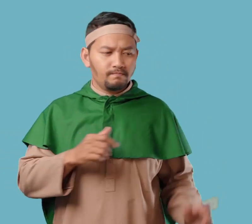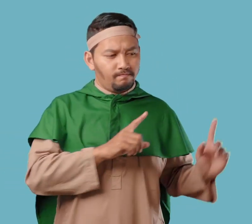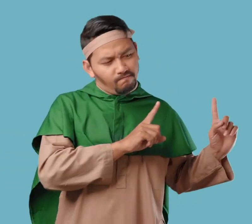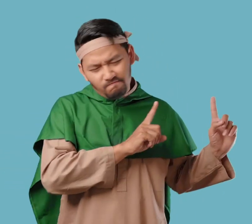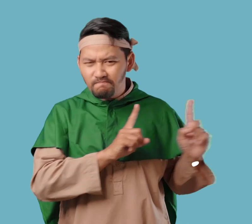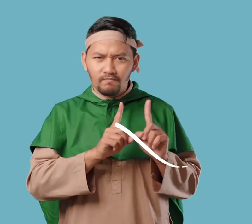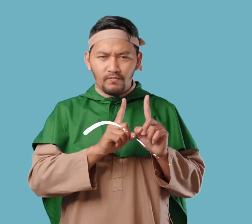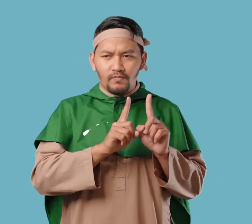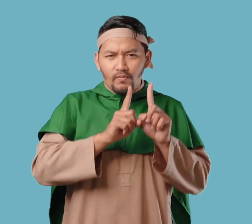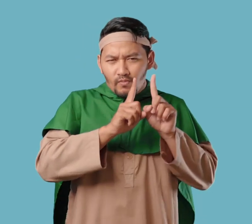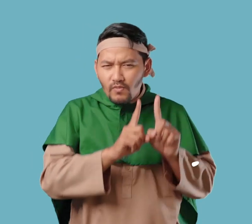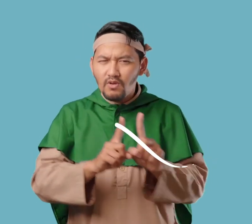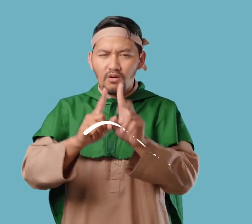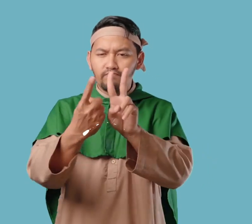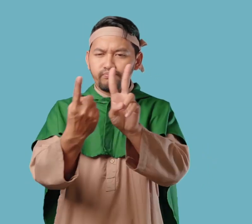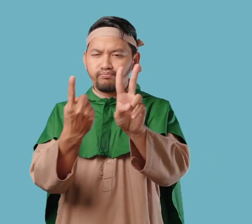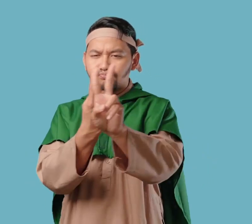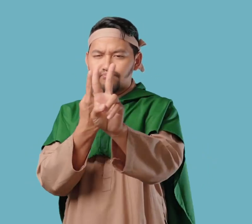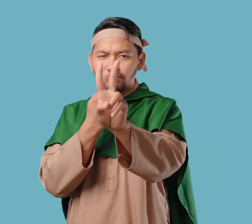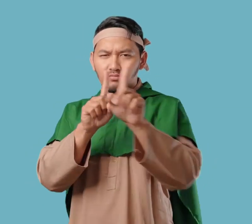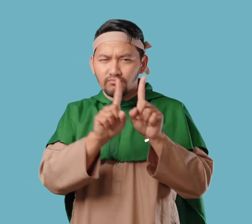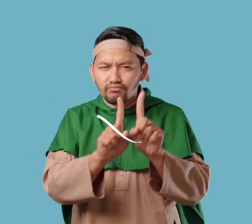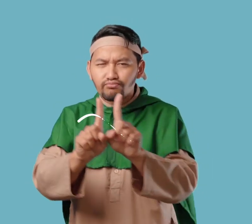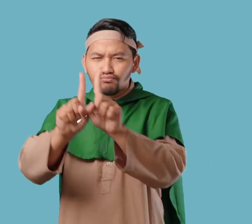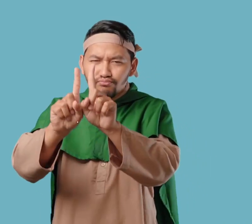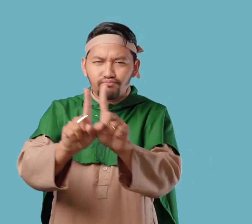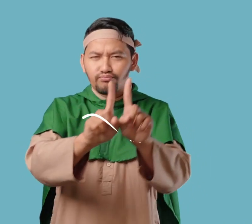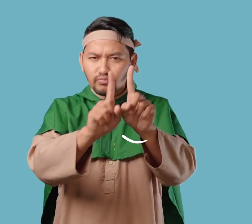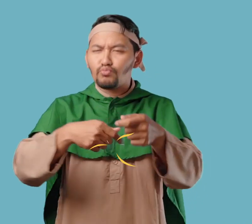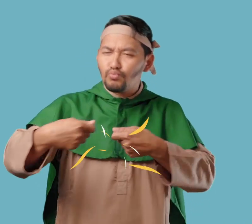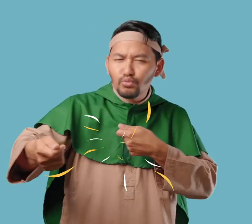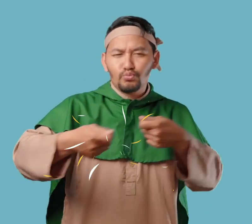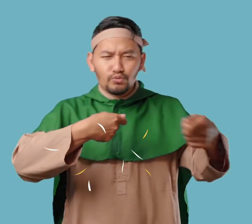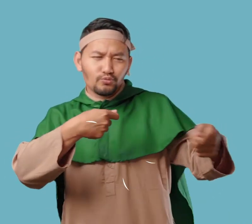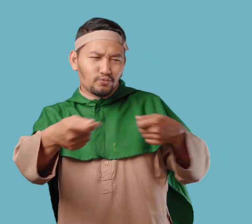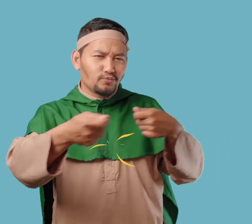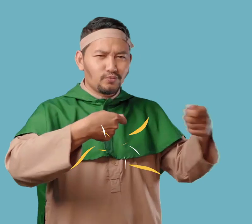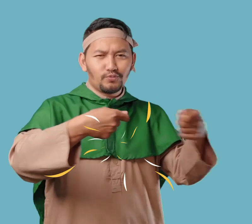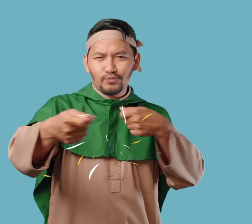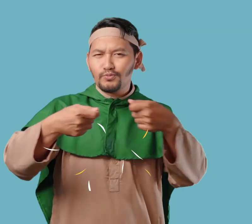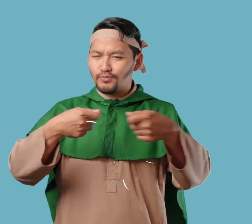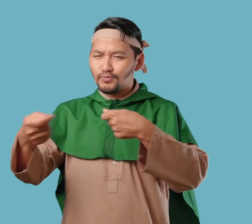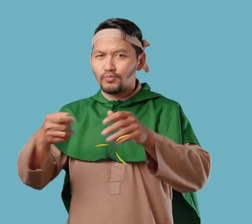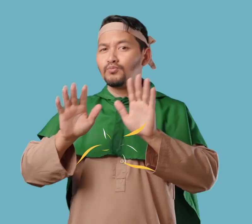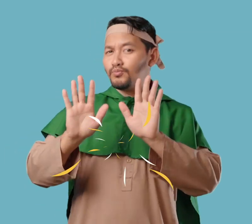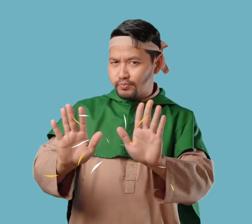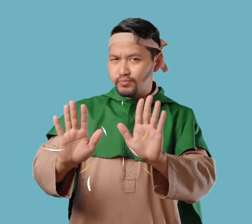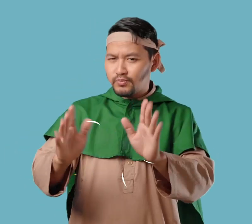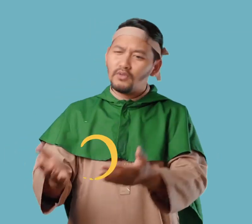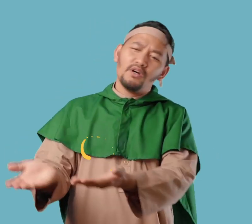Abu Tolib dinasihati oleh pendeta itu Agar segera menyelesaikan dagangannya Dan segera